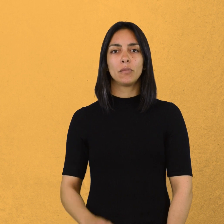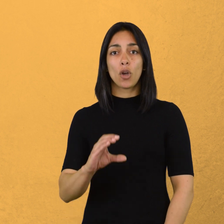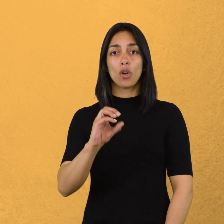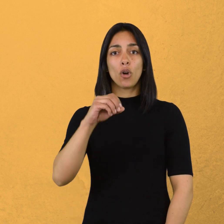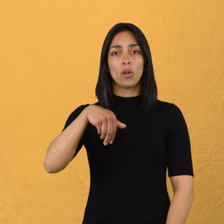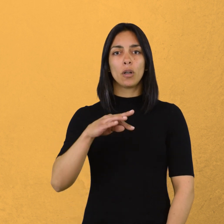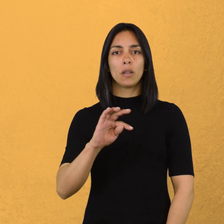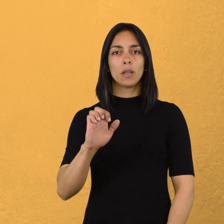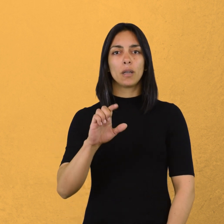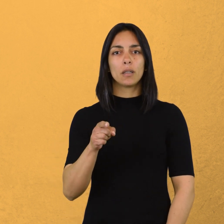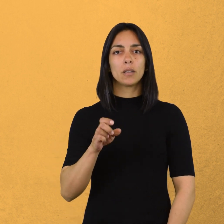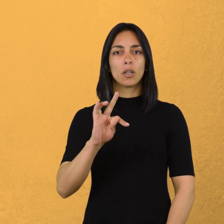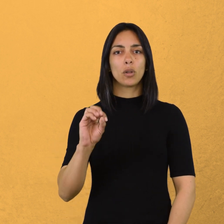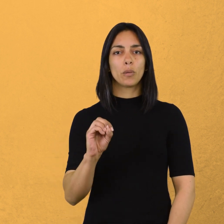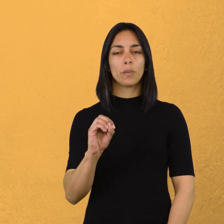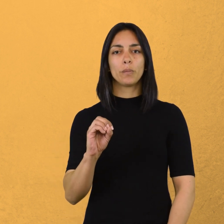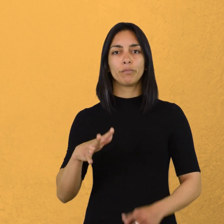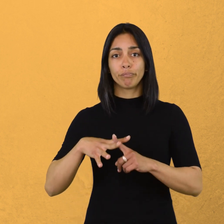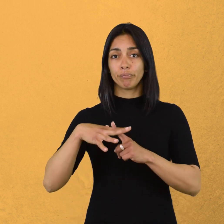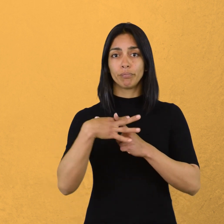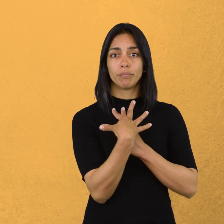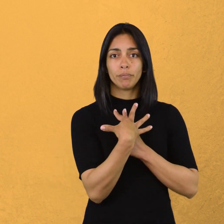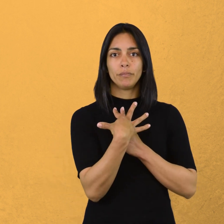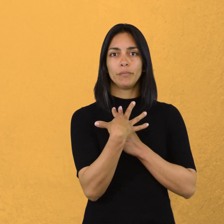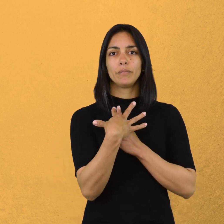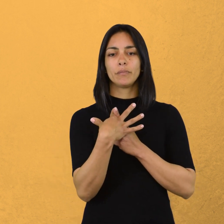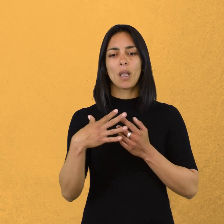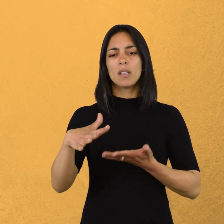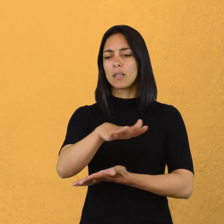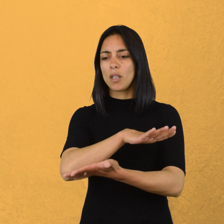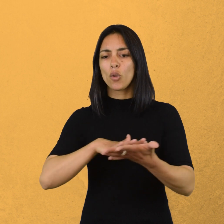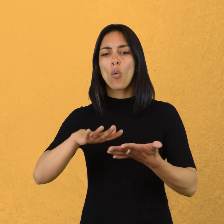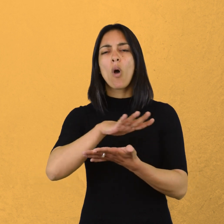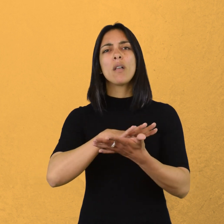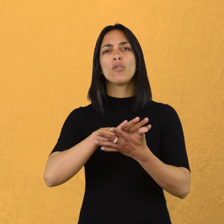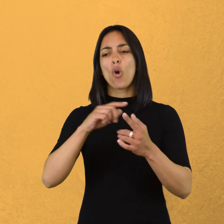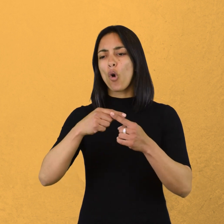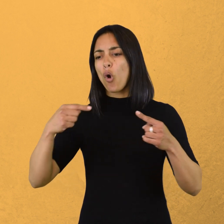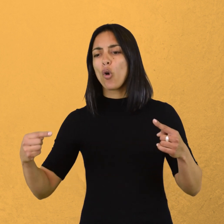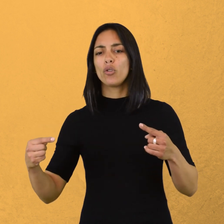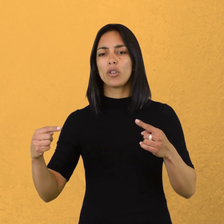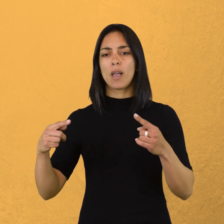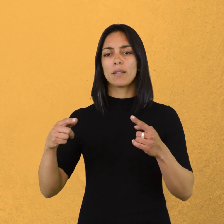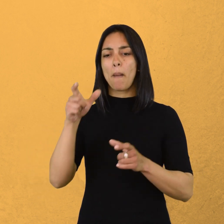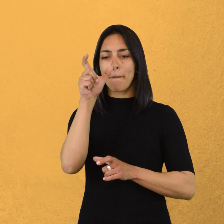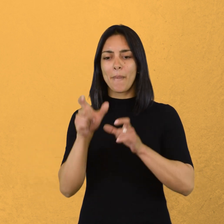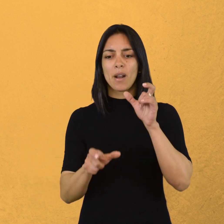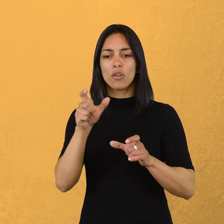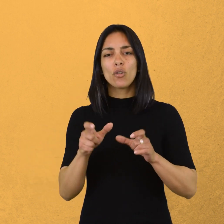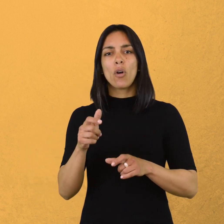Contexto Circunstancias que rodean hecho o persona, es necesario conocerlas